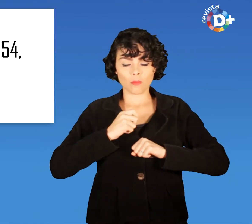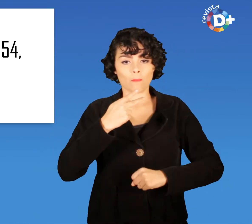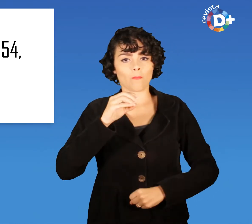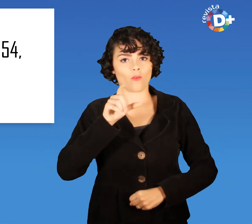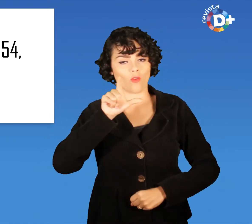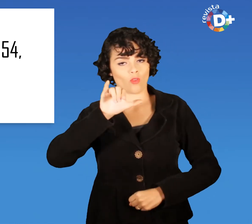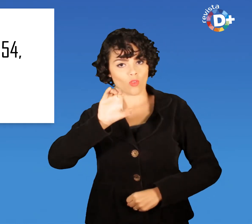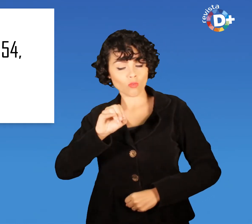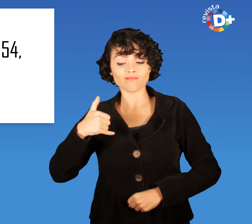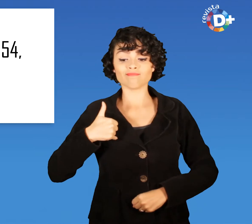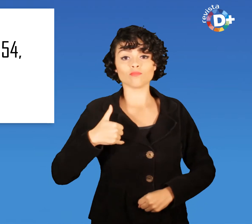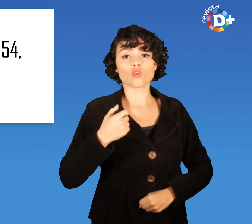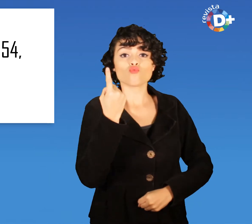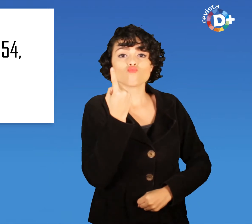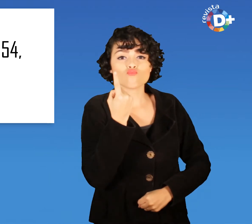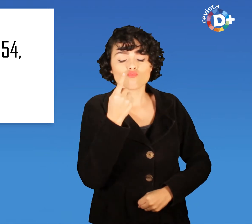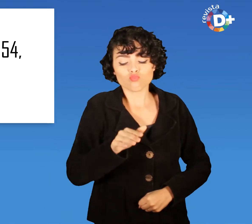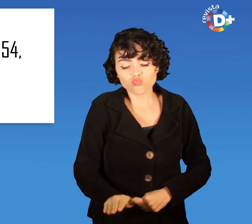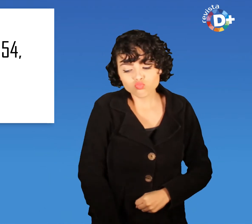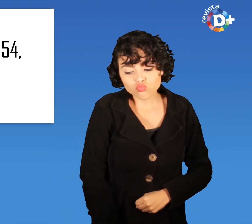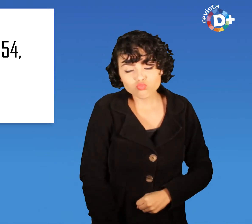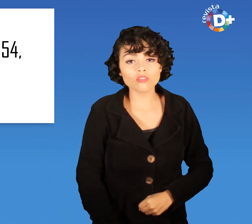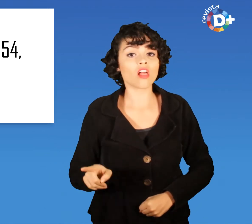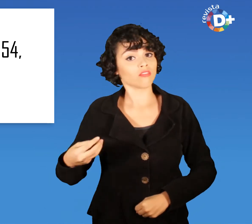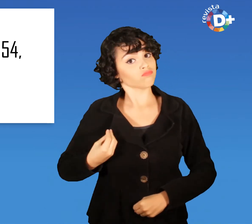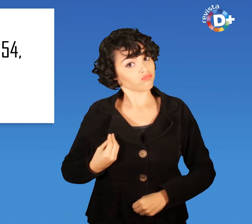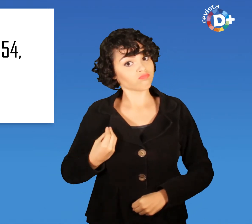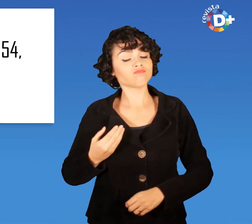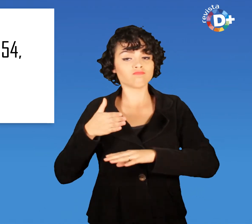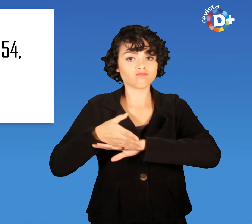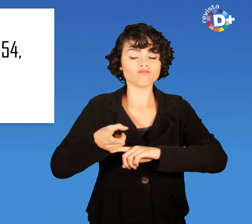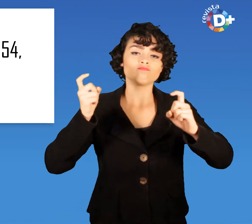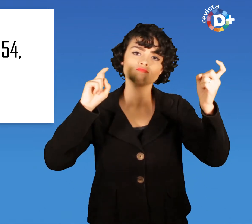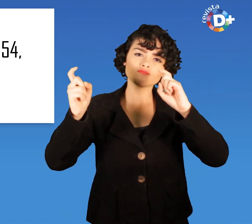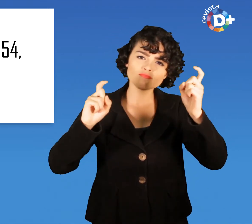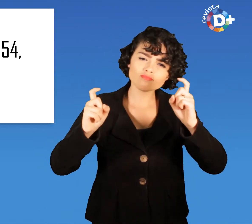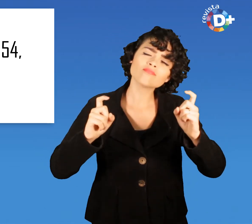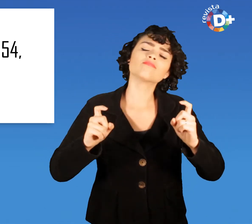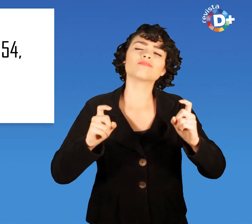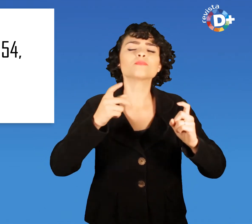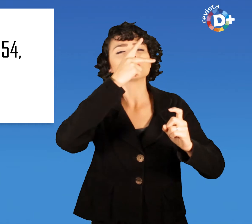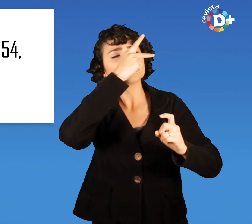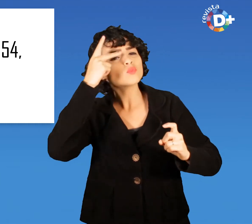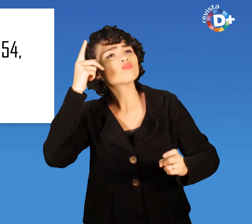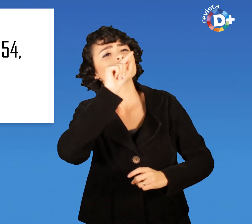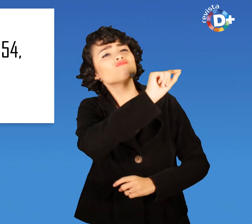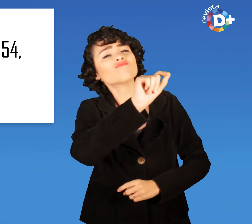de idade Presente na reunião, ela diz que Muitas pessoas não levam a sério o